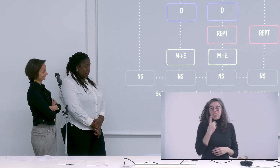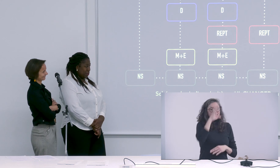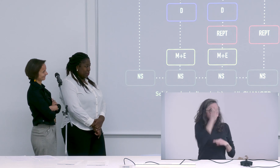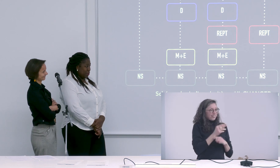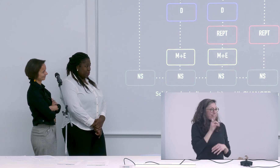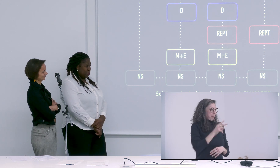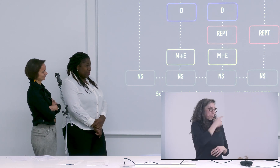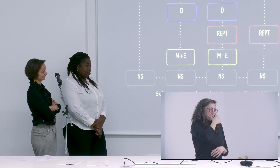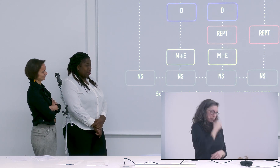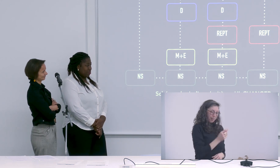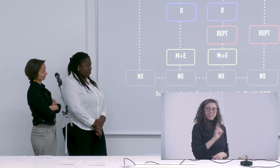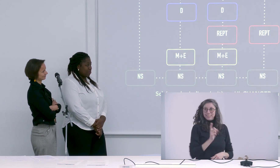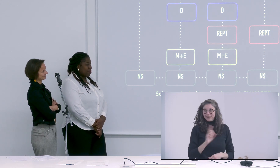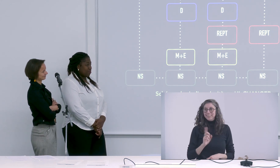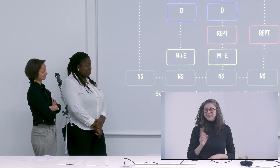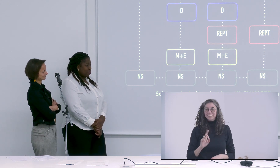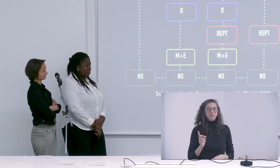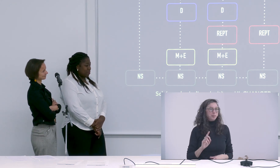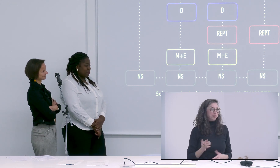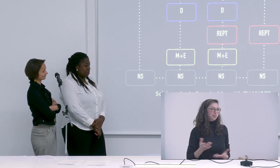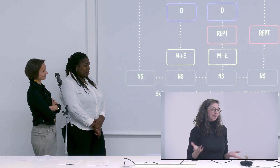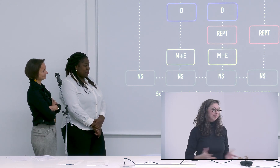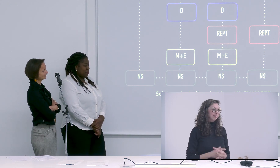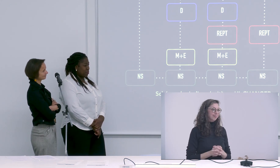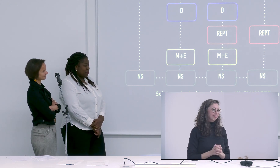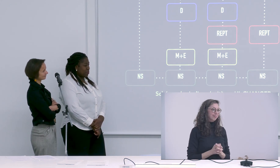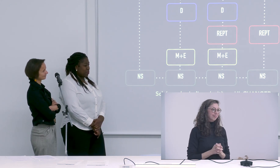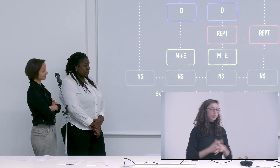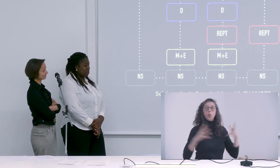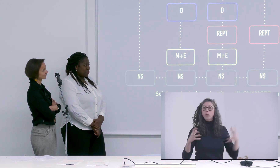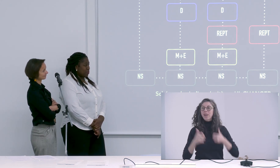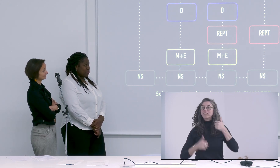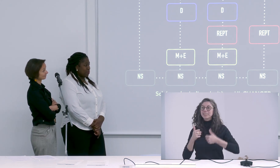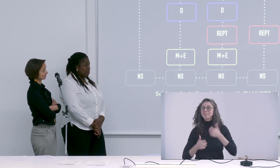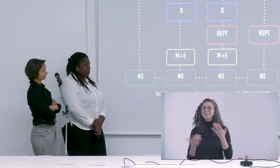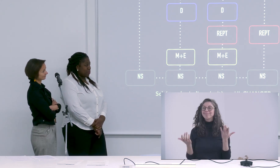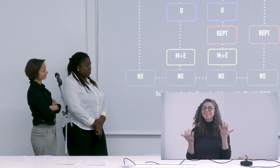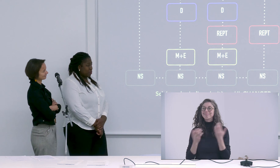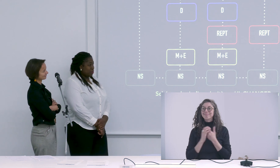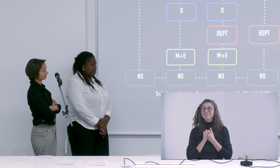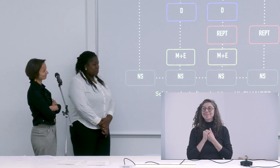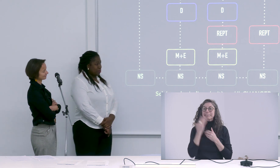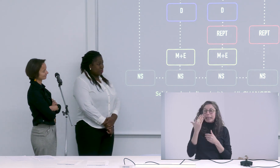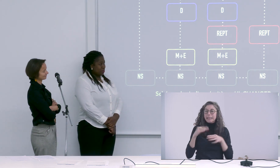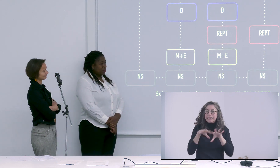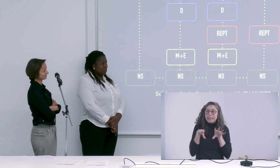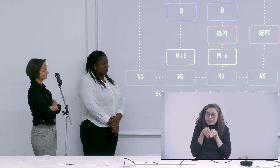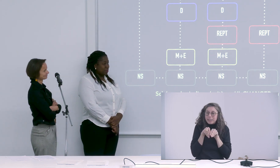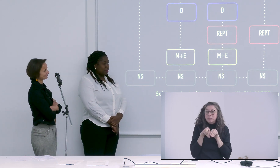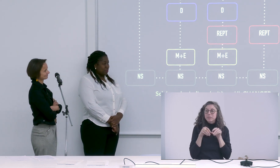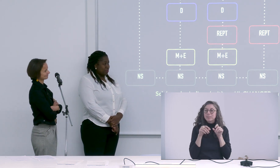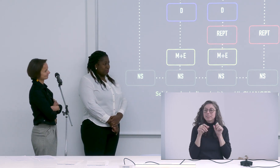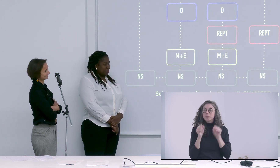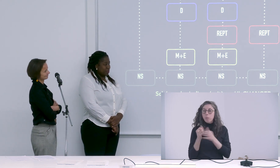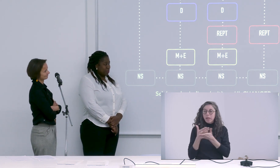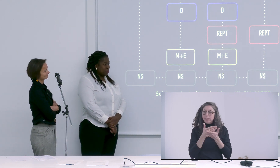voilà en plus c'est vrai que j'étais seul pour ma thèse c'était pas simple c'est un gros défi